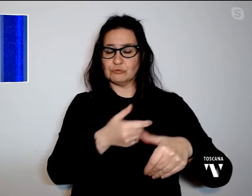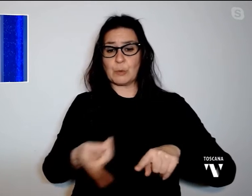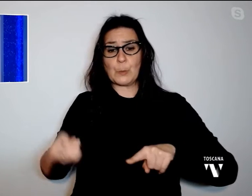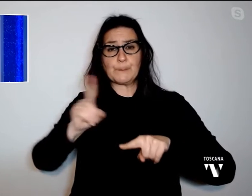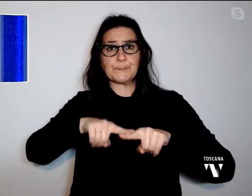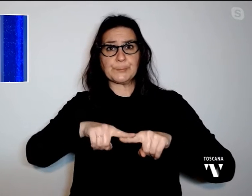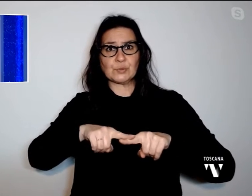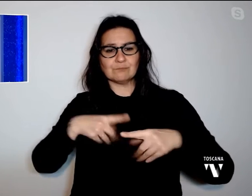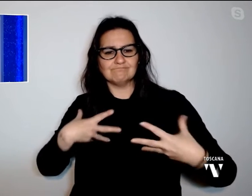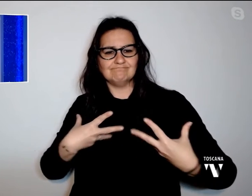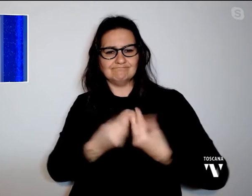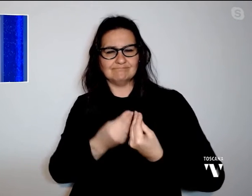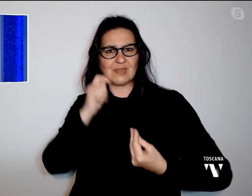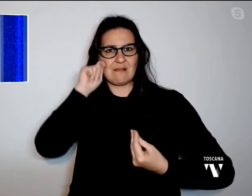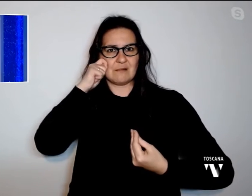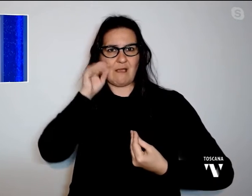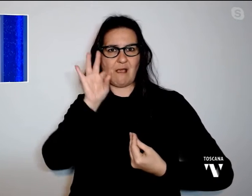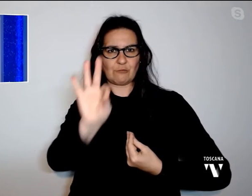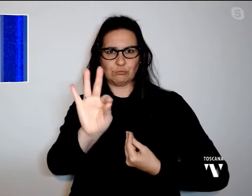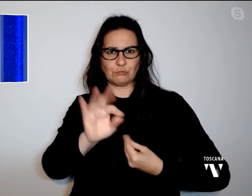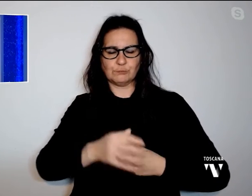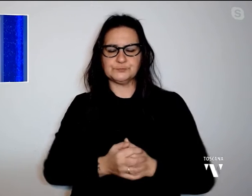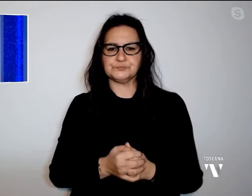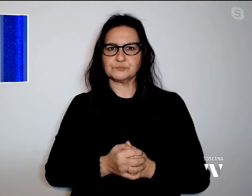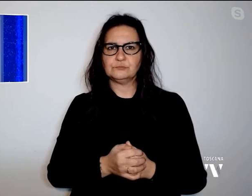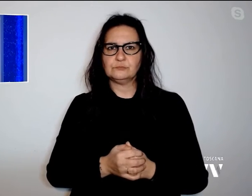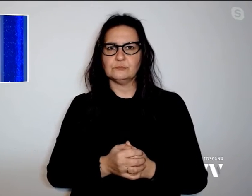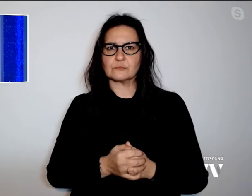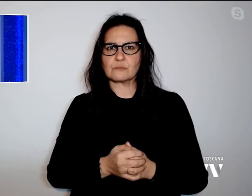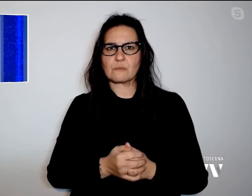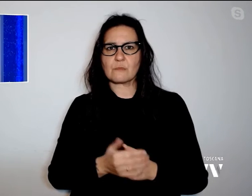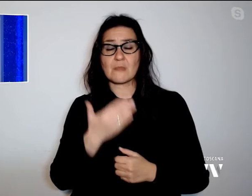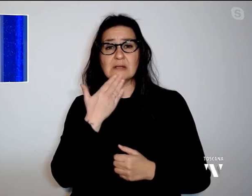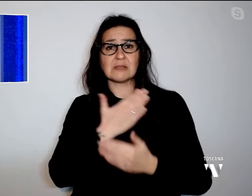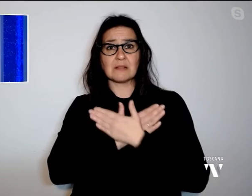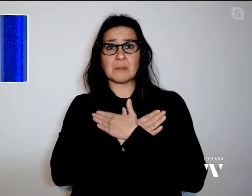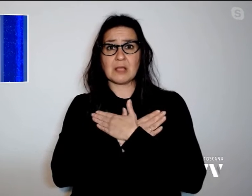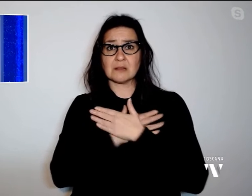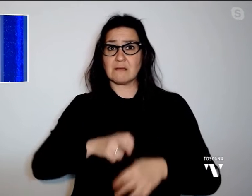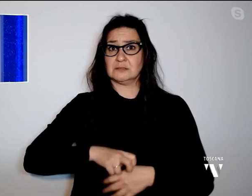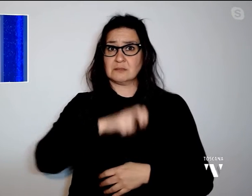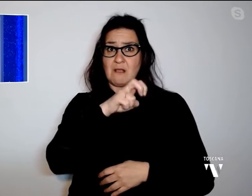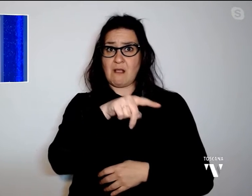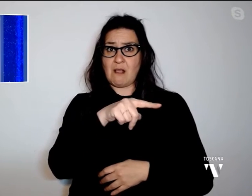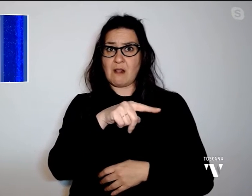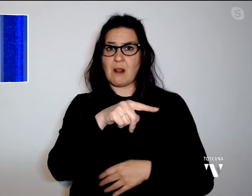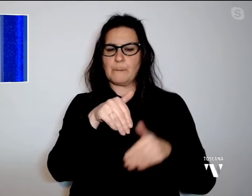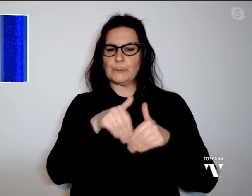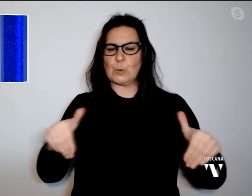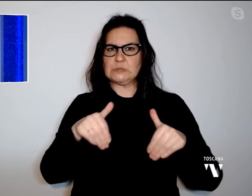Il Santa Maria della Scala è un complesso museale che fino a metà anni Ottanta